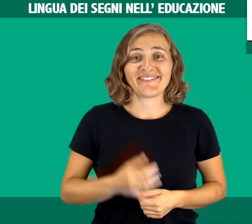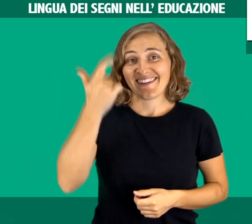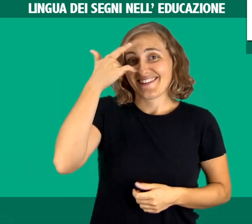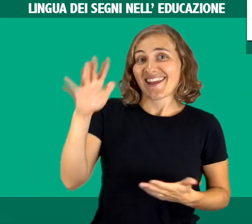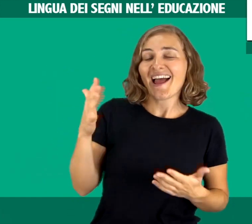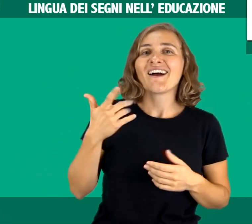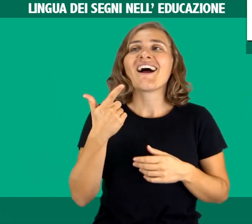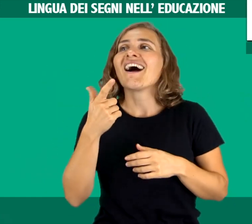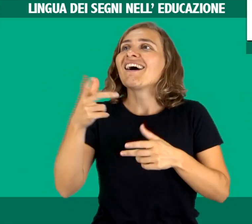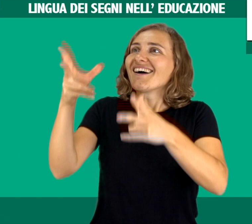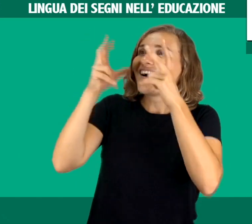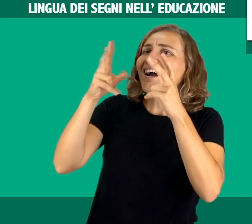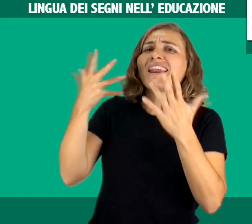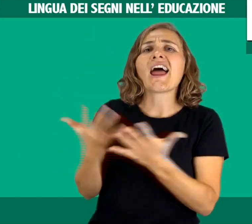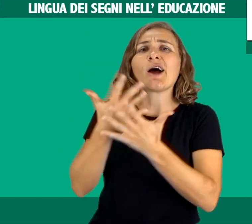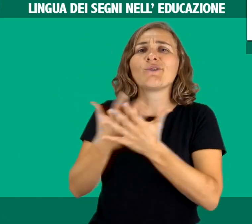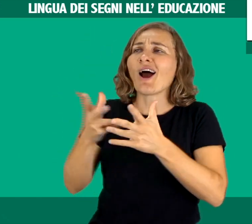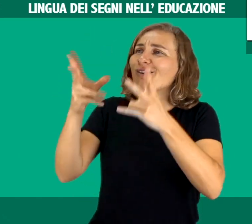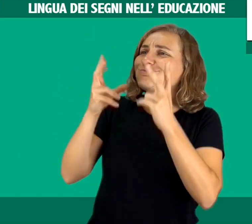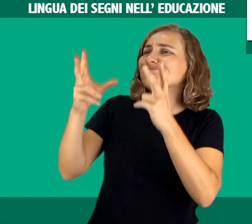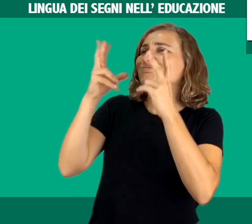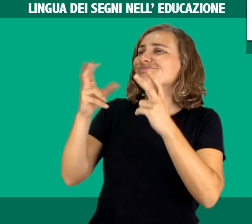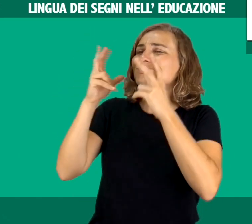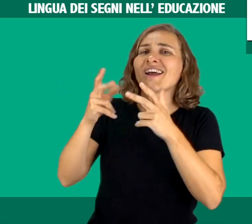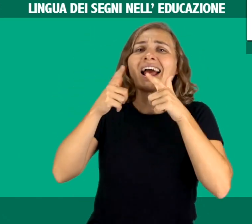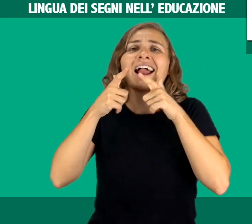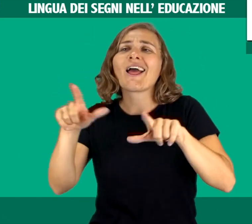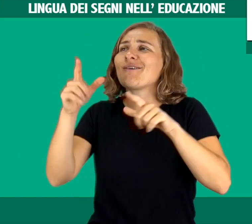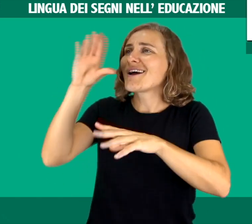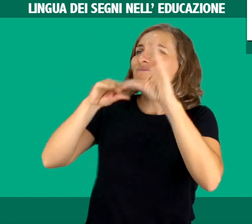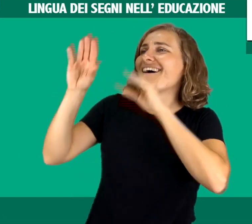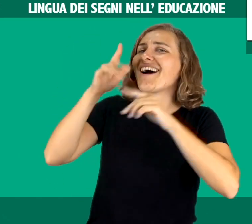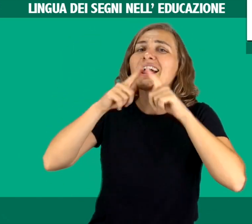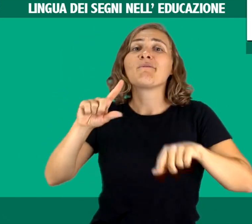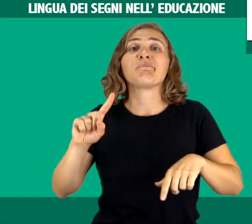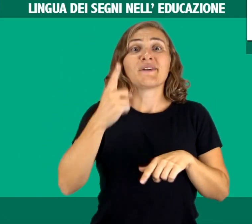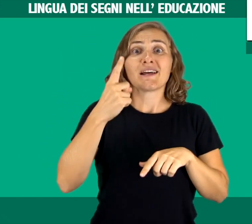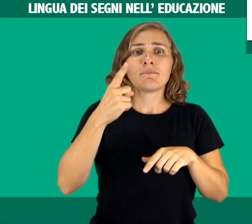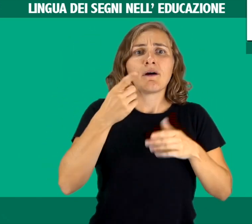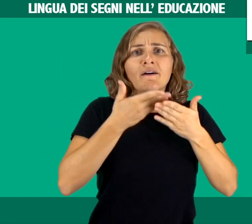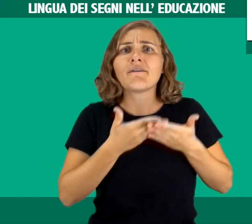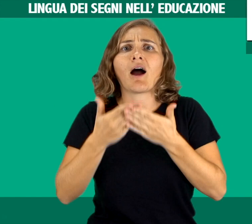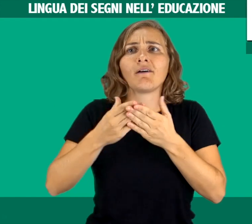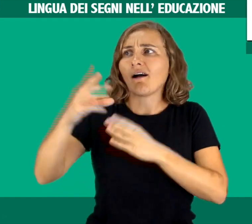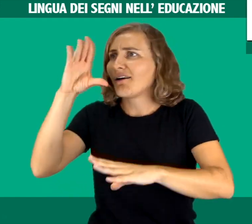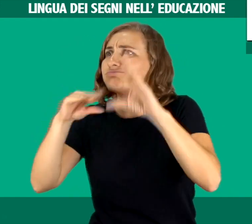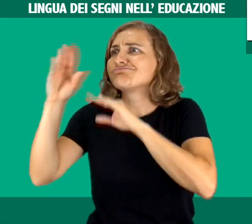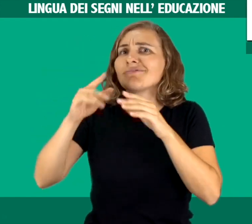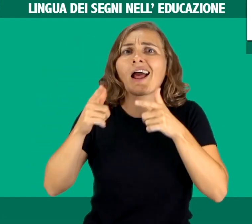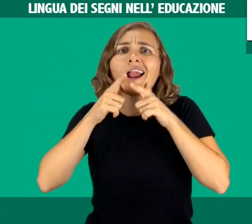e soprattutto con i propri genitori. Hai risaputo, inoltre, che una prima lingua appresa in modo naturale favorirà